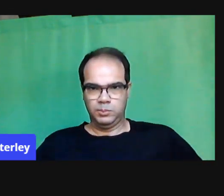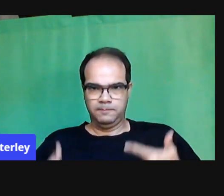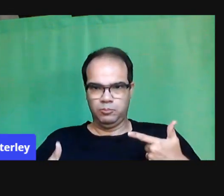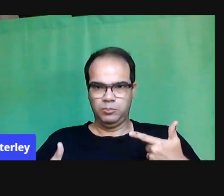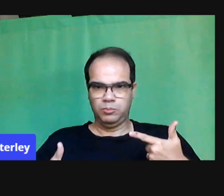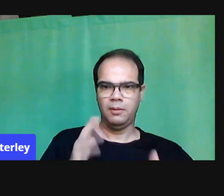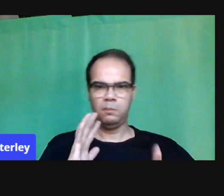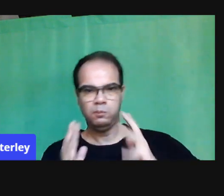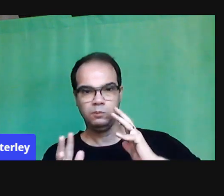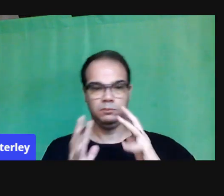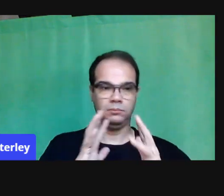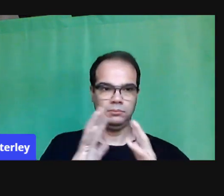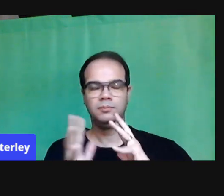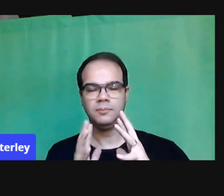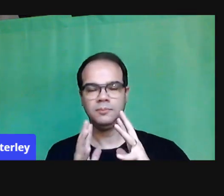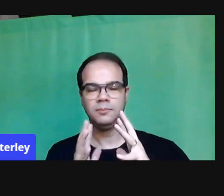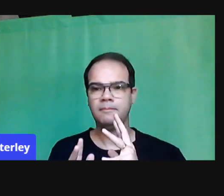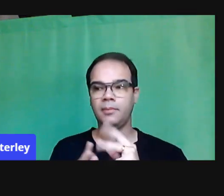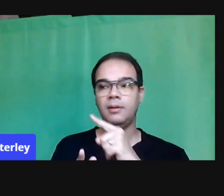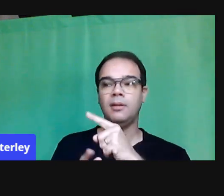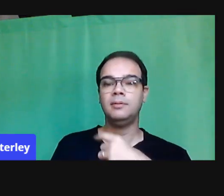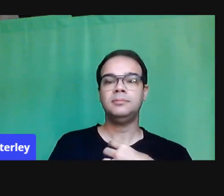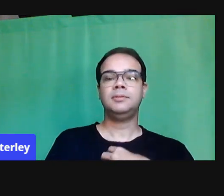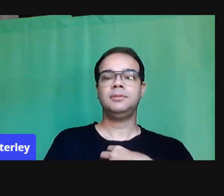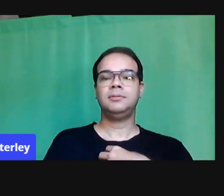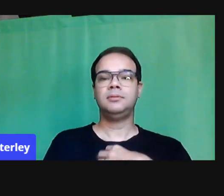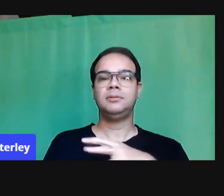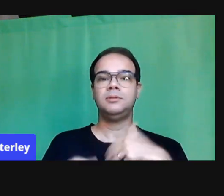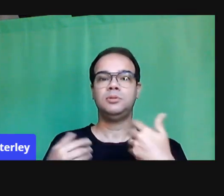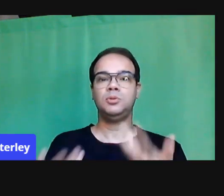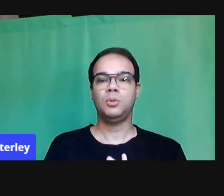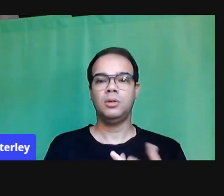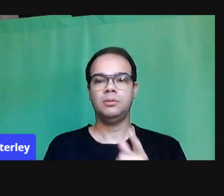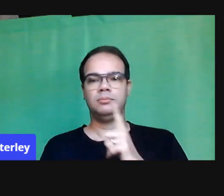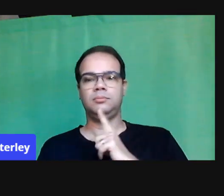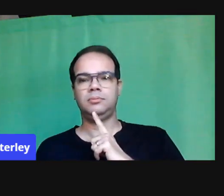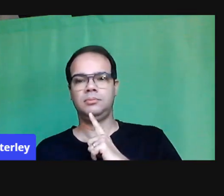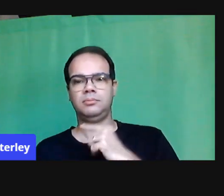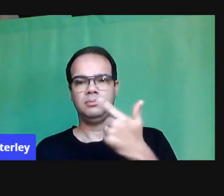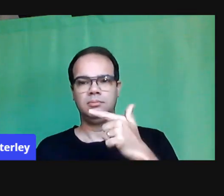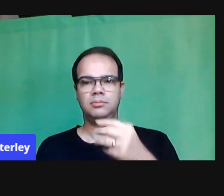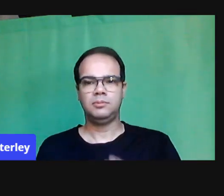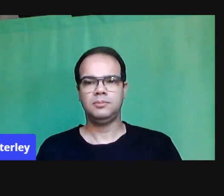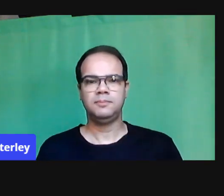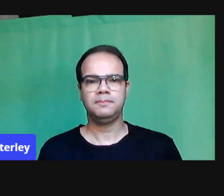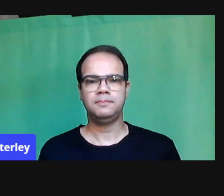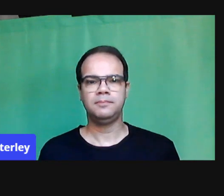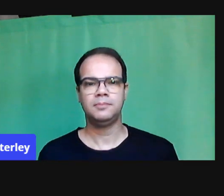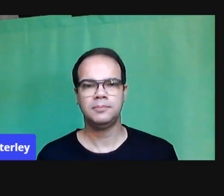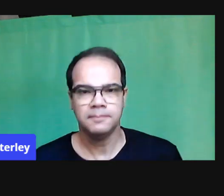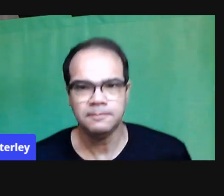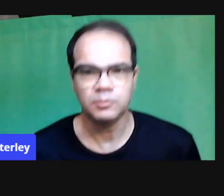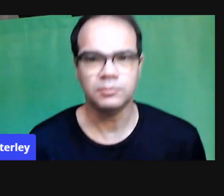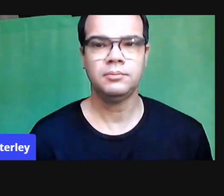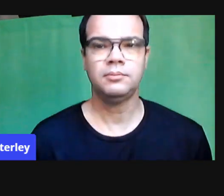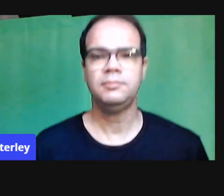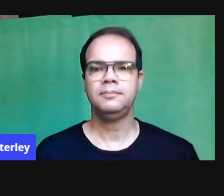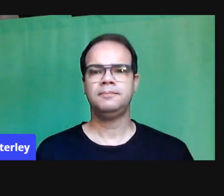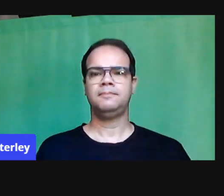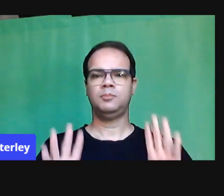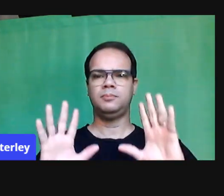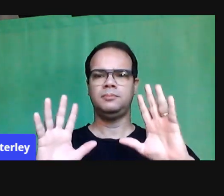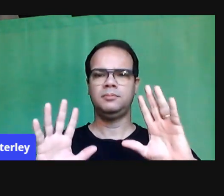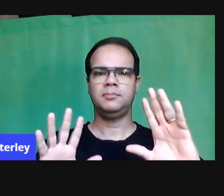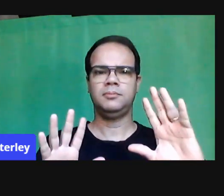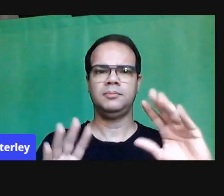professora, preciso começar a fazer algumas leituras, que nem sempre são as mais corretas, né? Mas elas me permitem